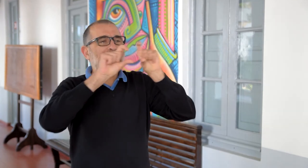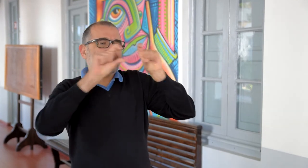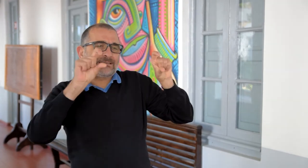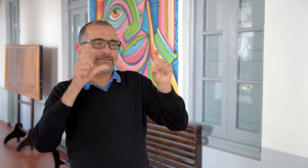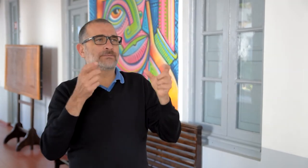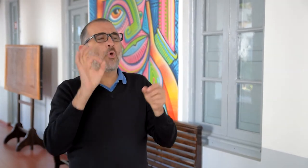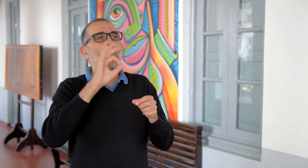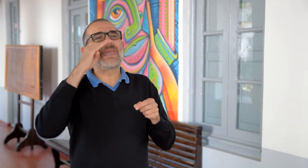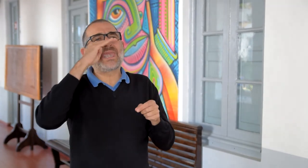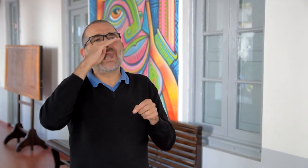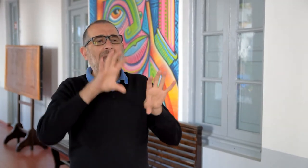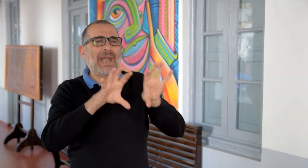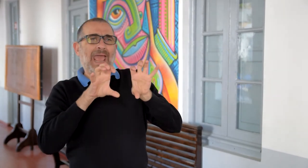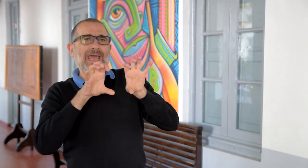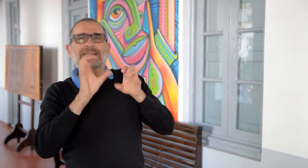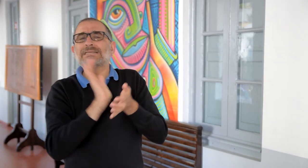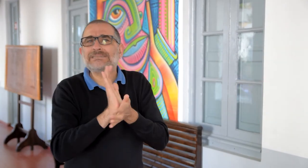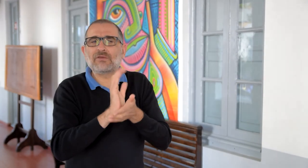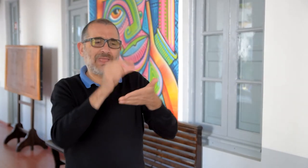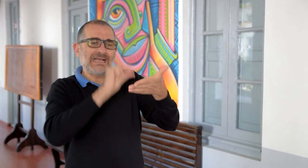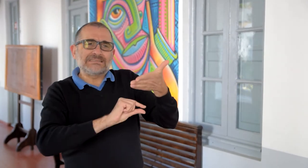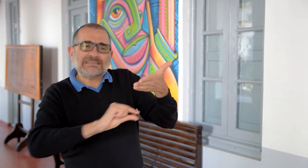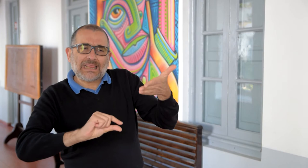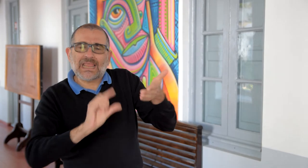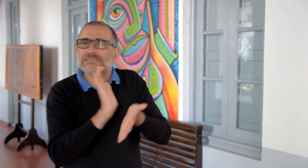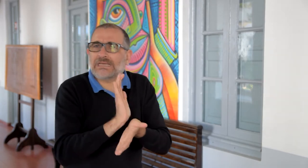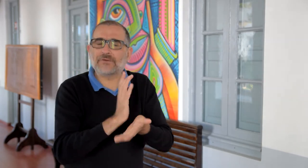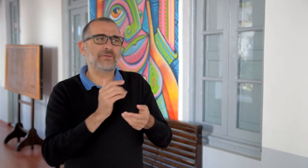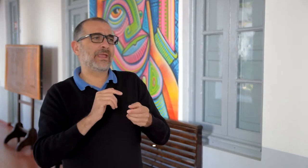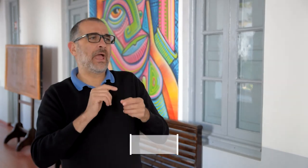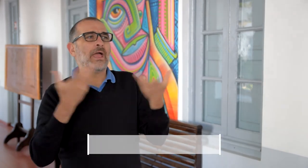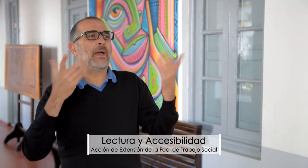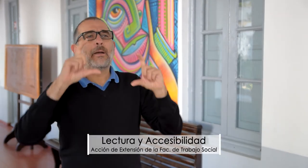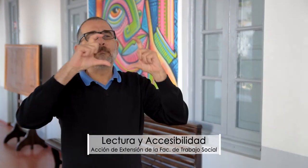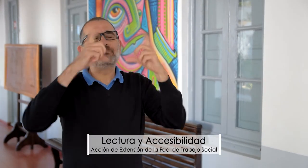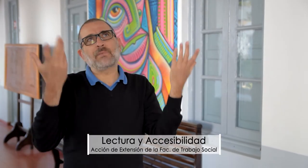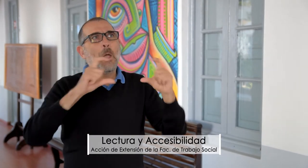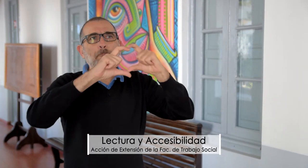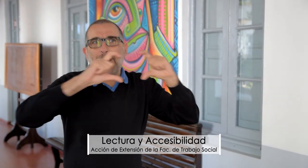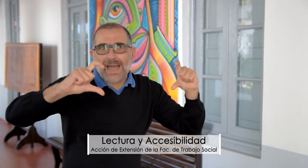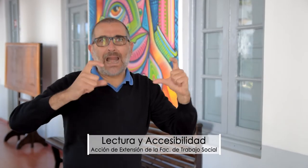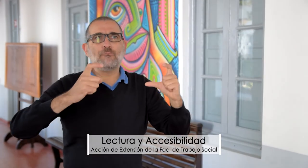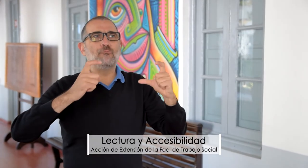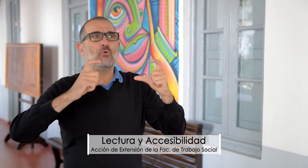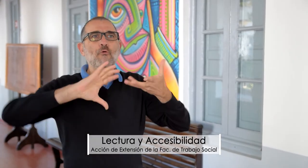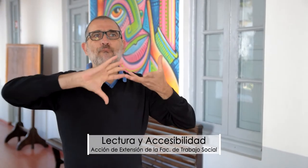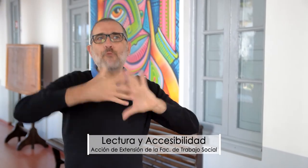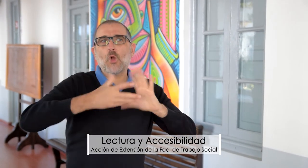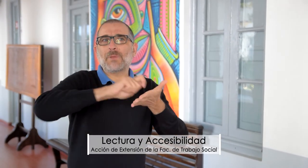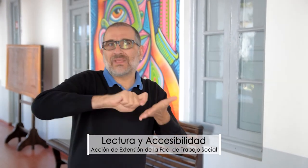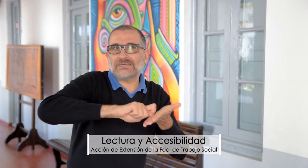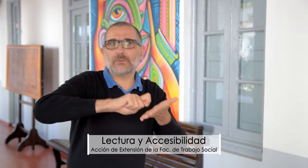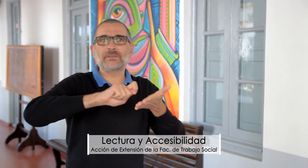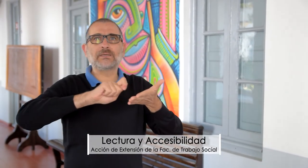Las comillas y la cursiva o la negrita en el texto. ¿Qué significa? ¿Por qué está? ¿Por qué esta forma de citar abajo en un pie de página?